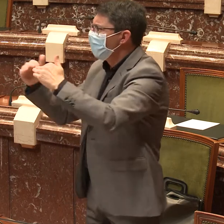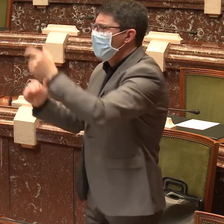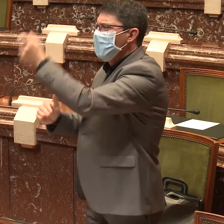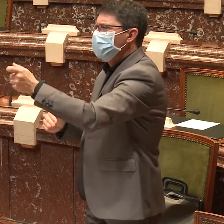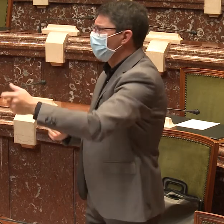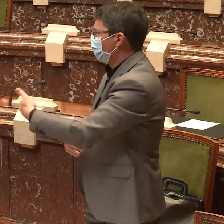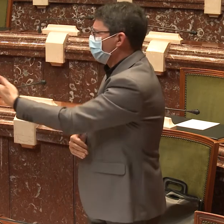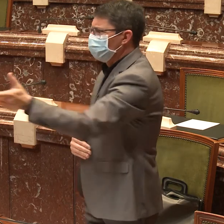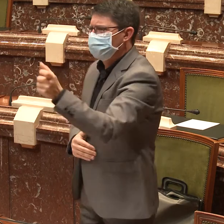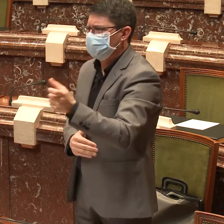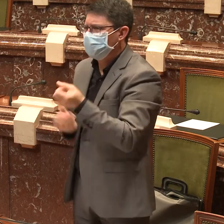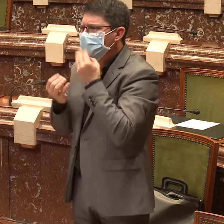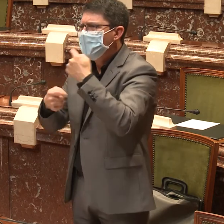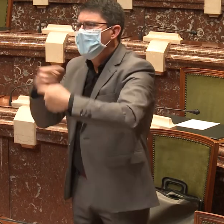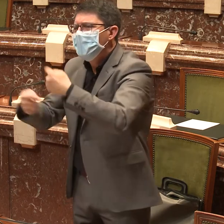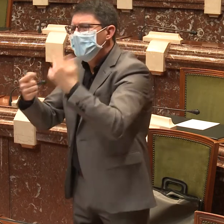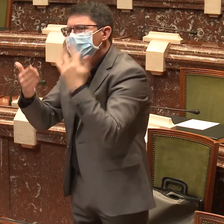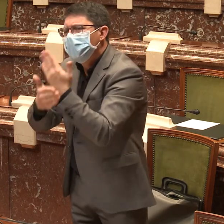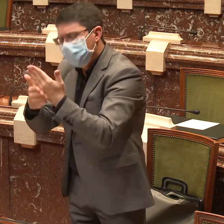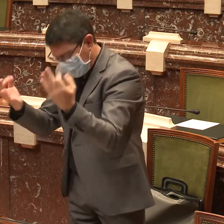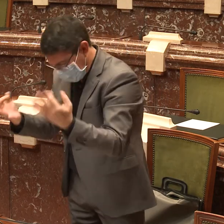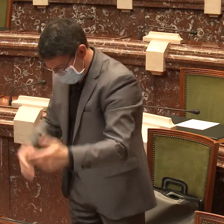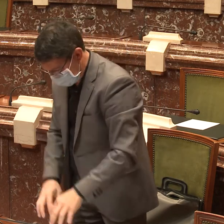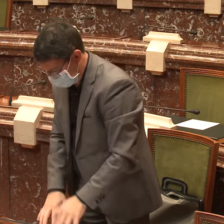poniendo a disposición nuestros ya escasos recursos